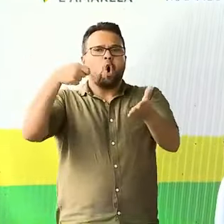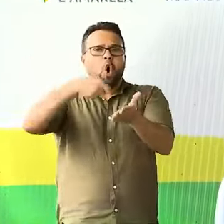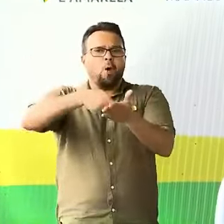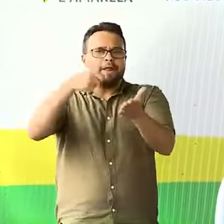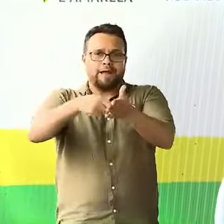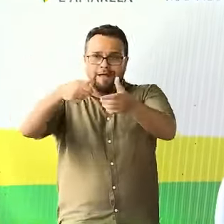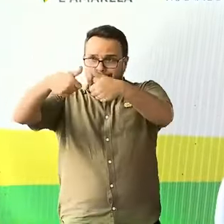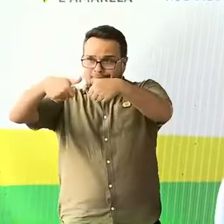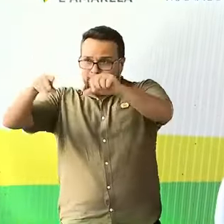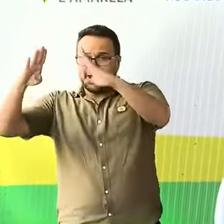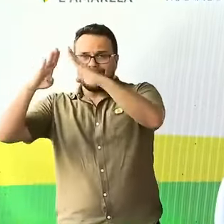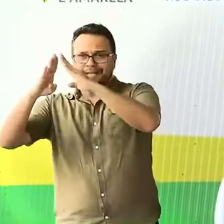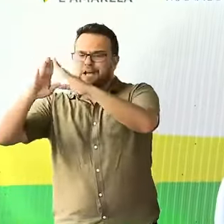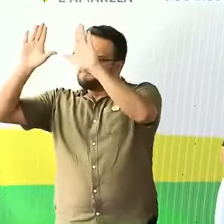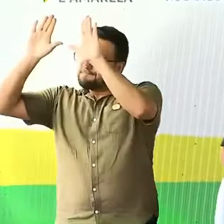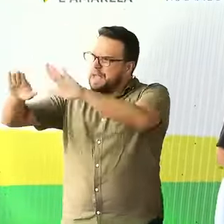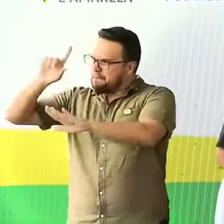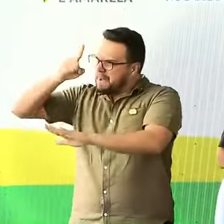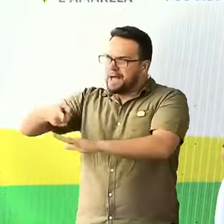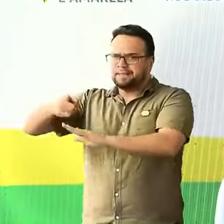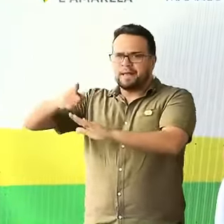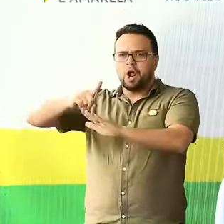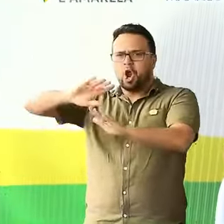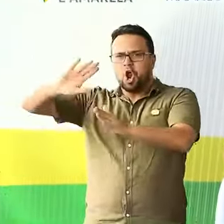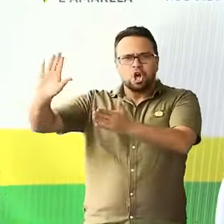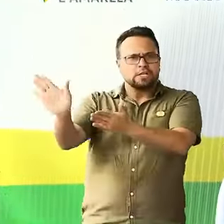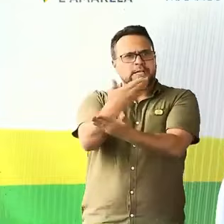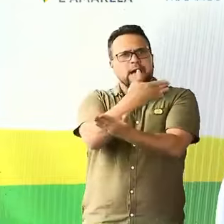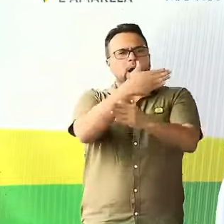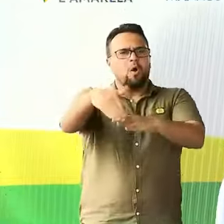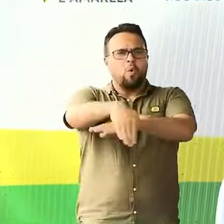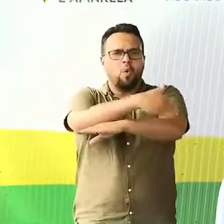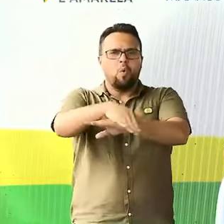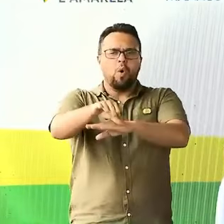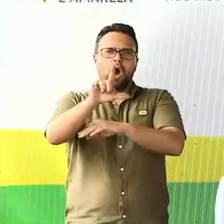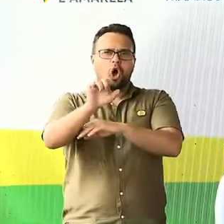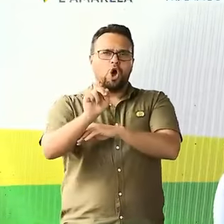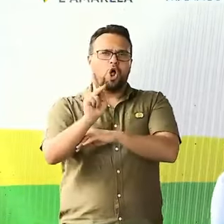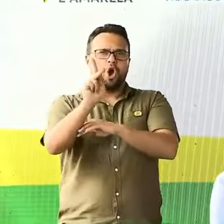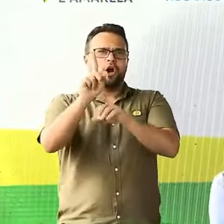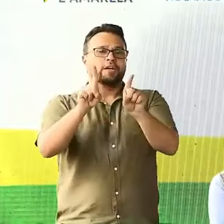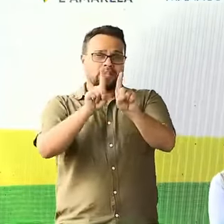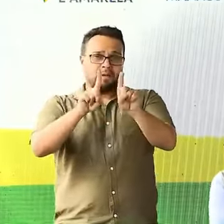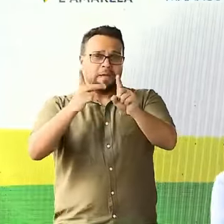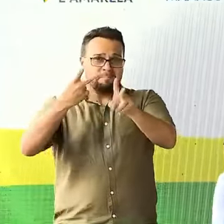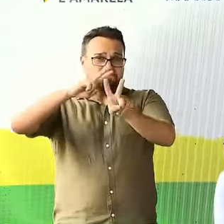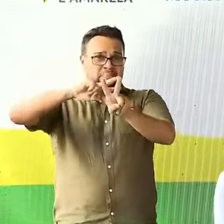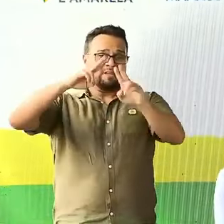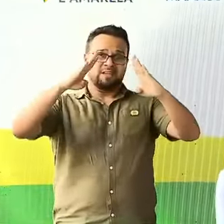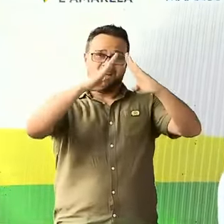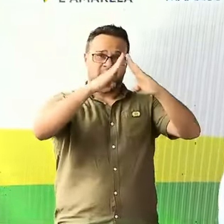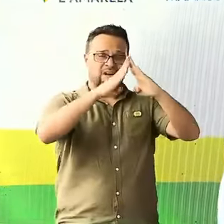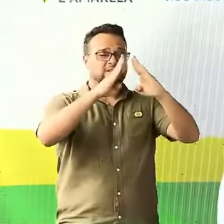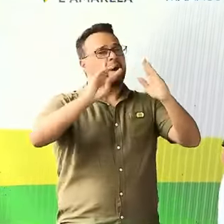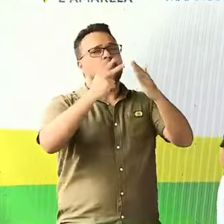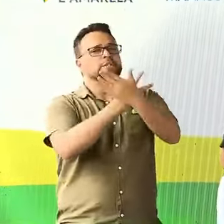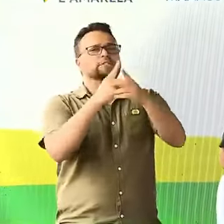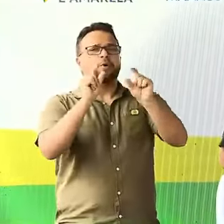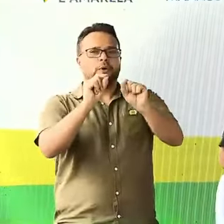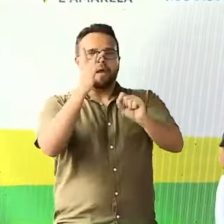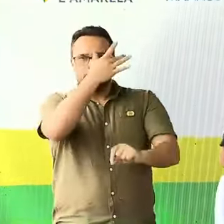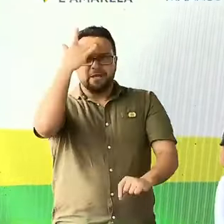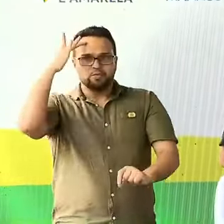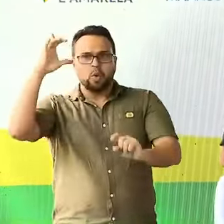ficarem em casa, ao decretarem toque de recolher lockdown e confinamento, essas pessoas